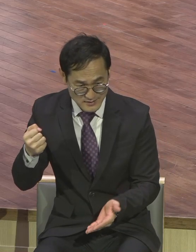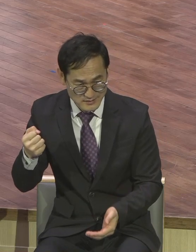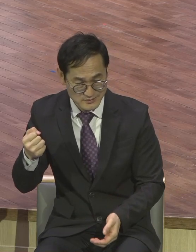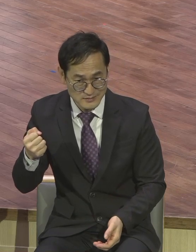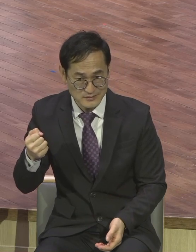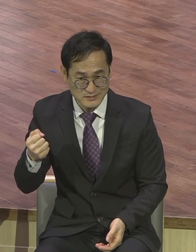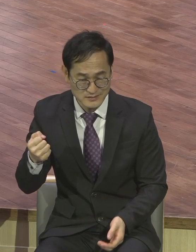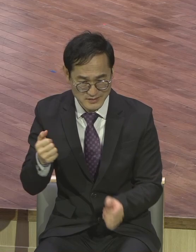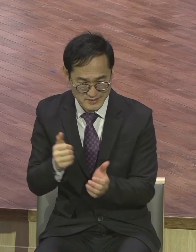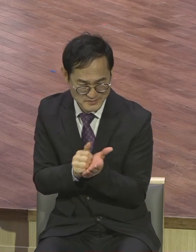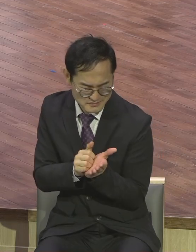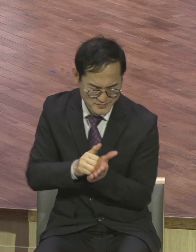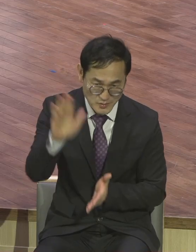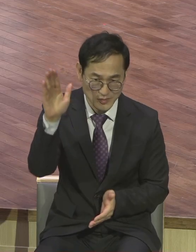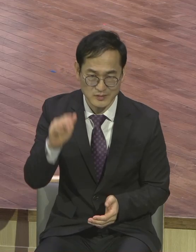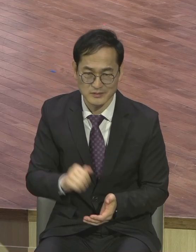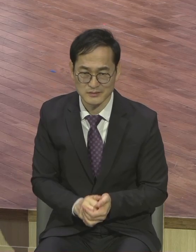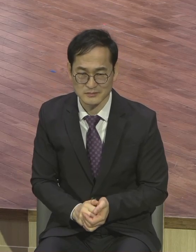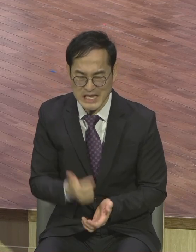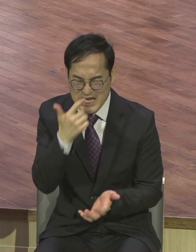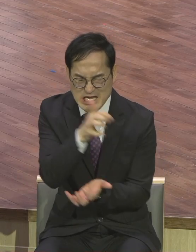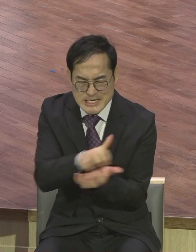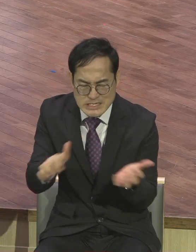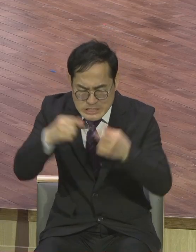데 던져버려 이를 갈며 슬피 울리라